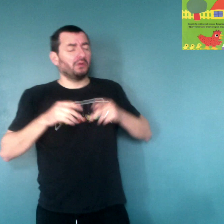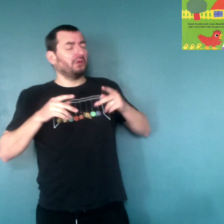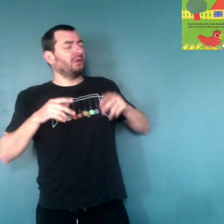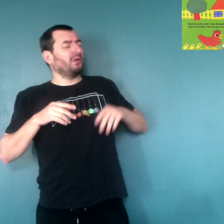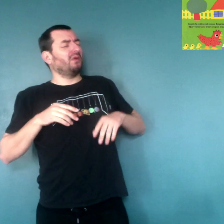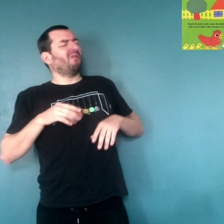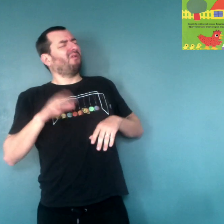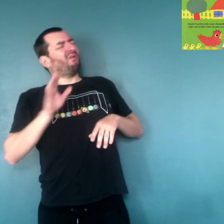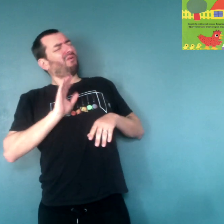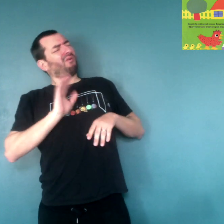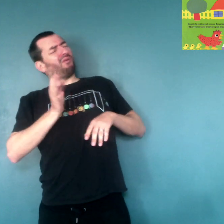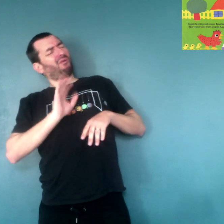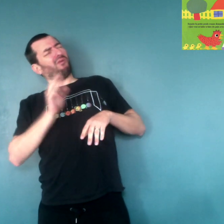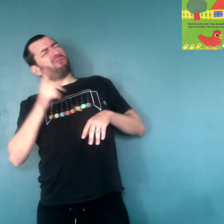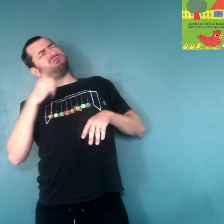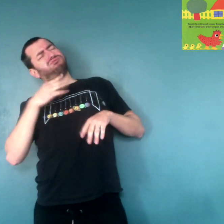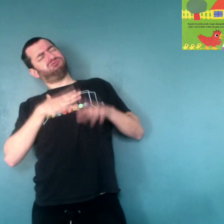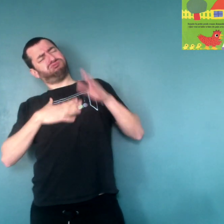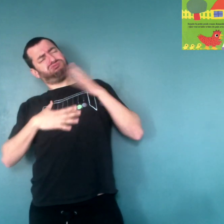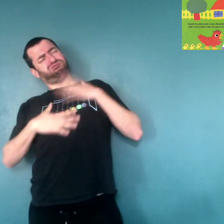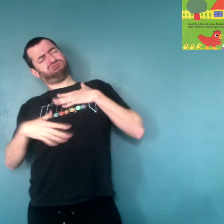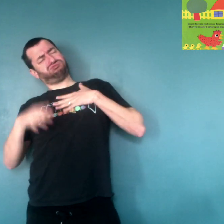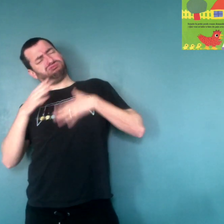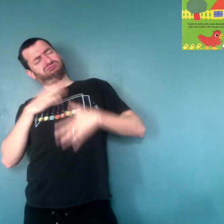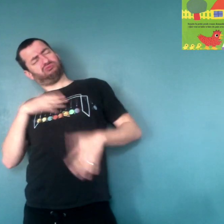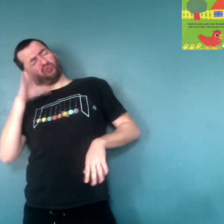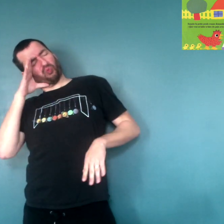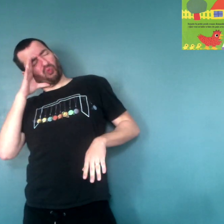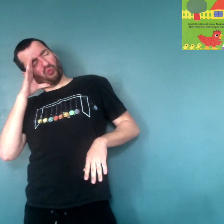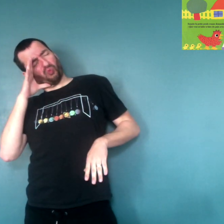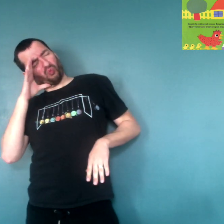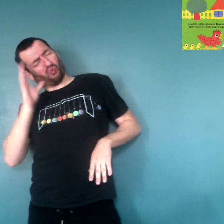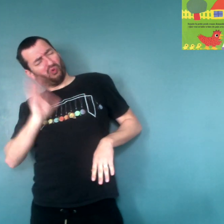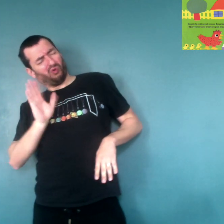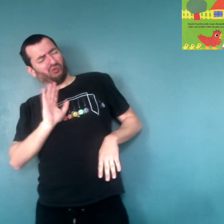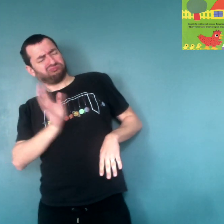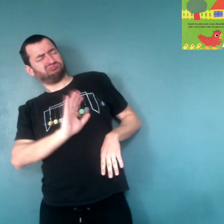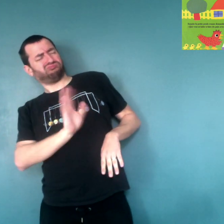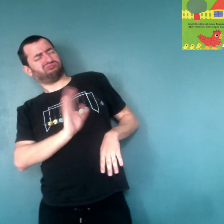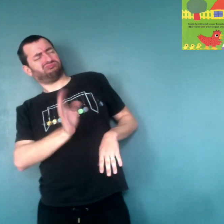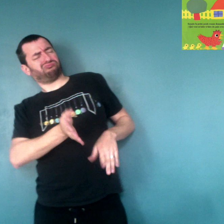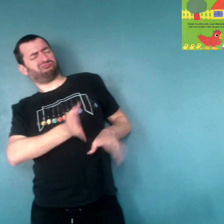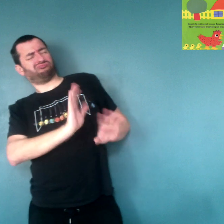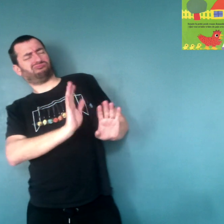Oh non, non, non, non, non, là, on est fatigué, on dort. Non, non, non, non, vas-y, vas-y.